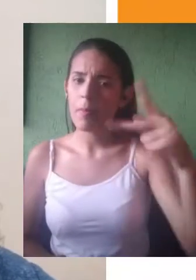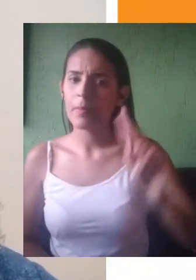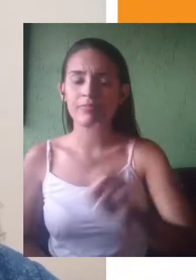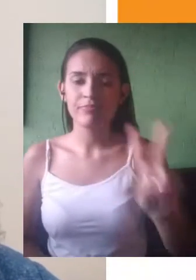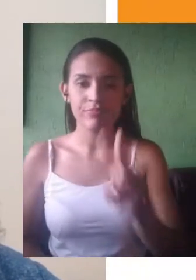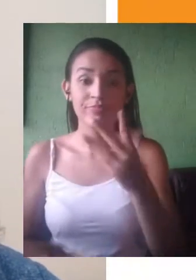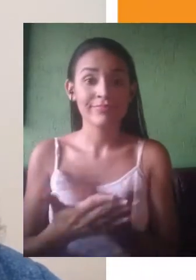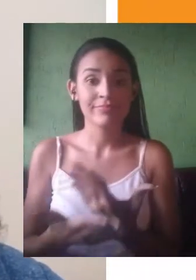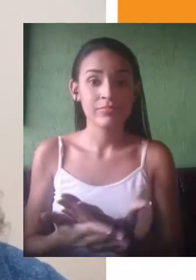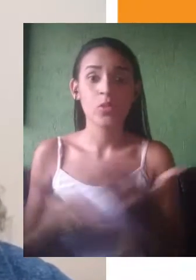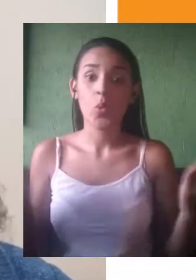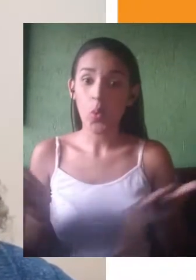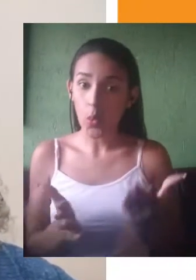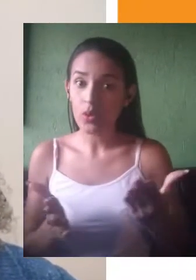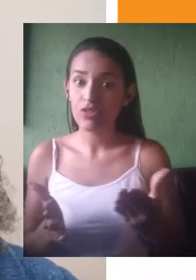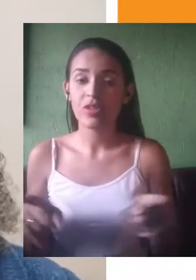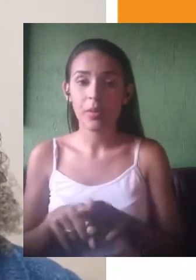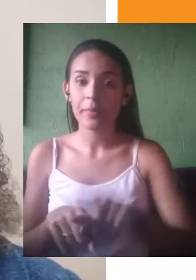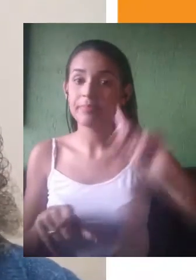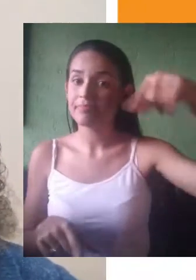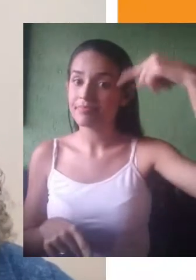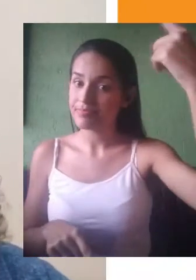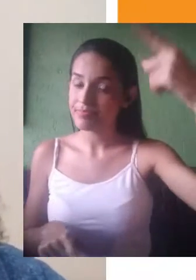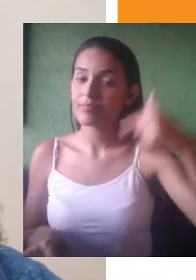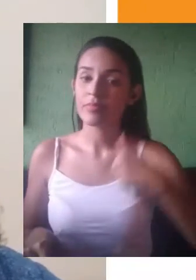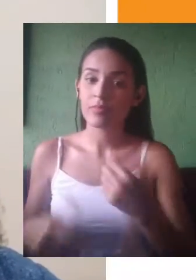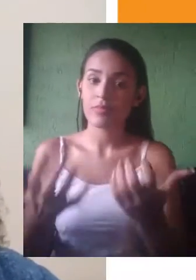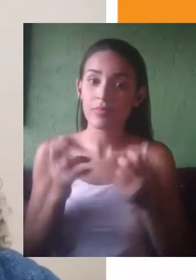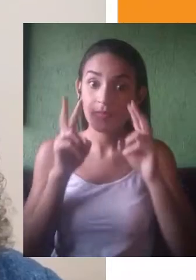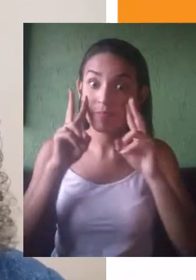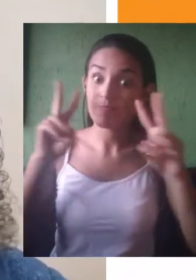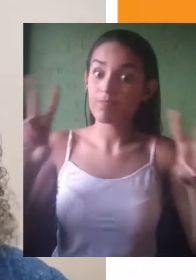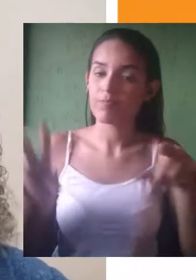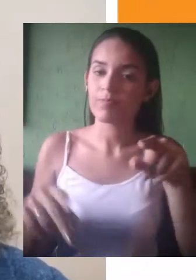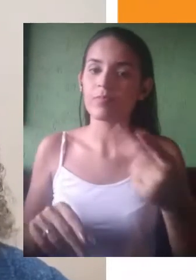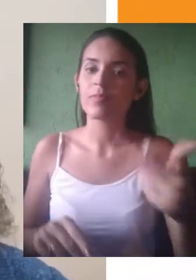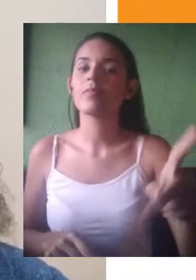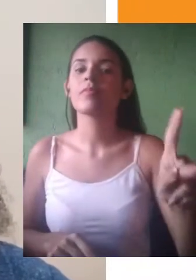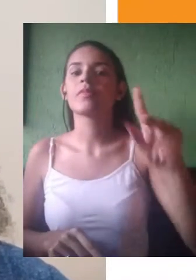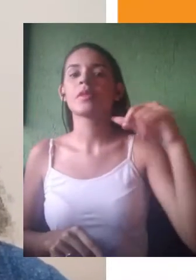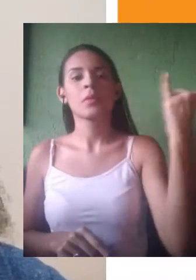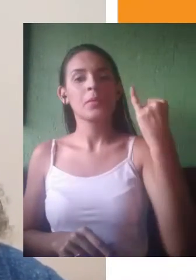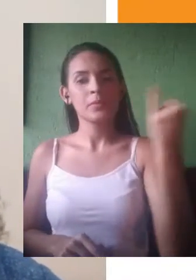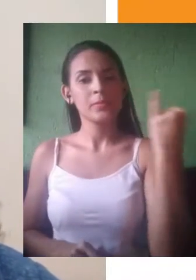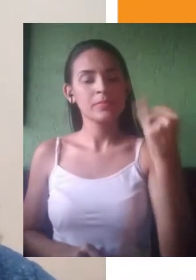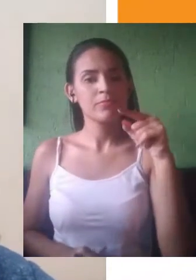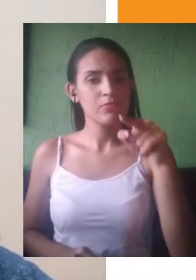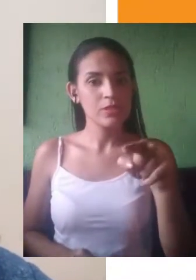Na aula de hoje e na próxima aula eu quero chamar a atenção de vocês para a importância de vocês revisarem o texto,